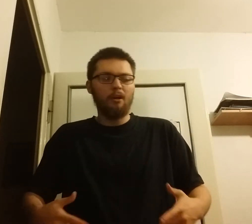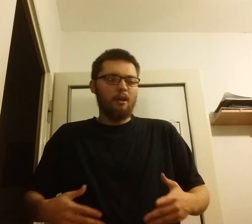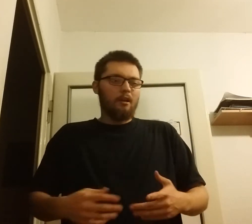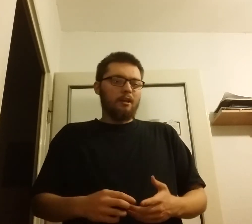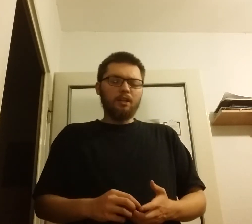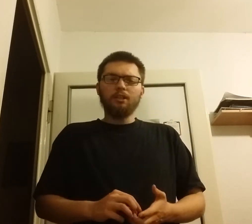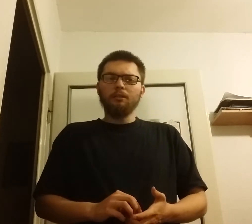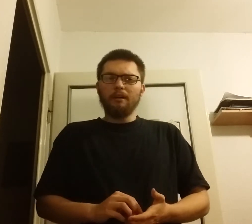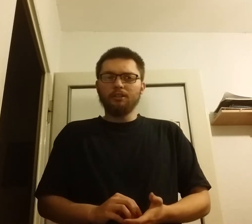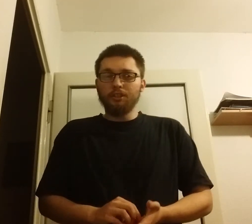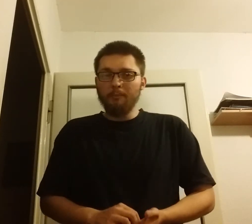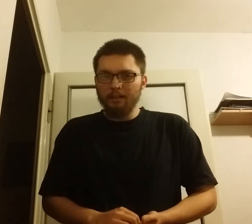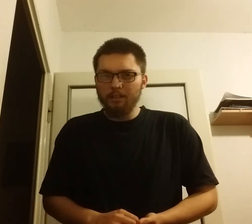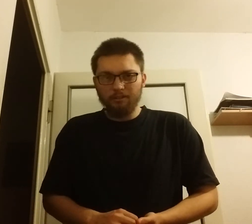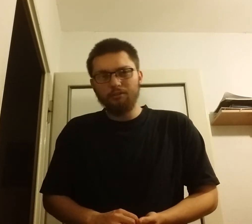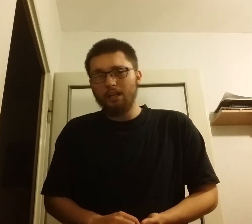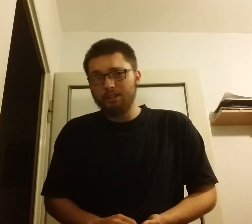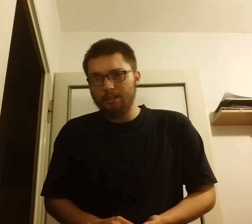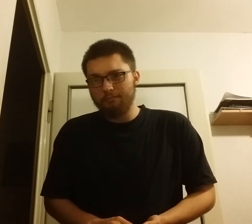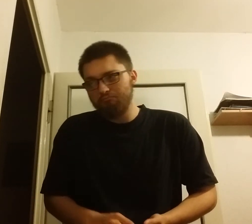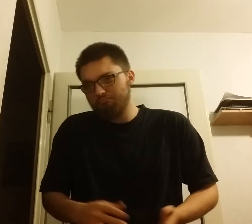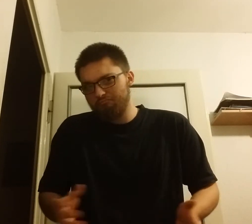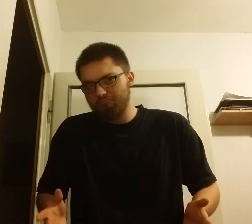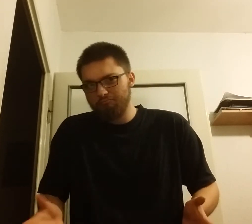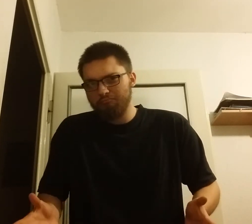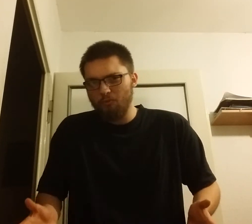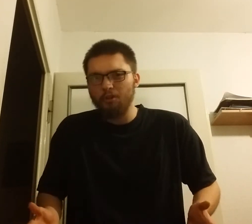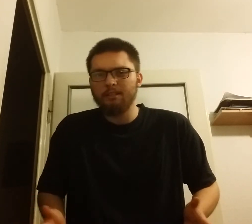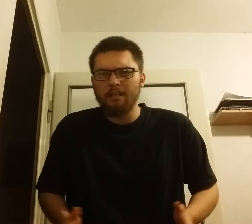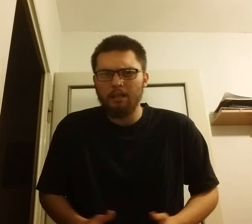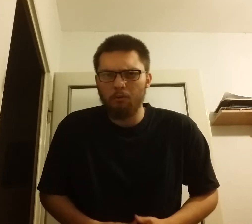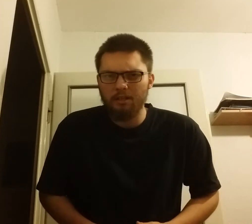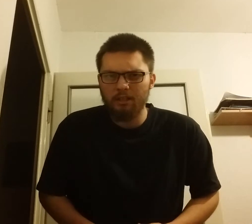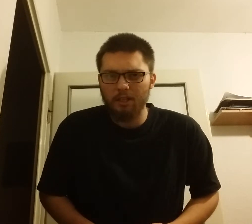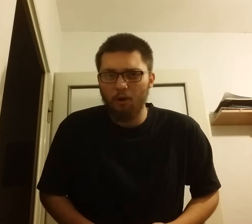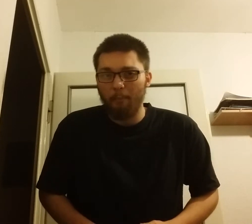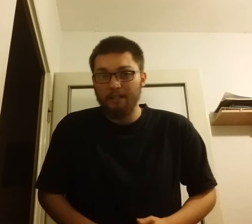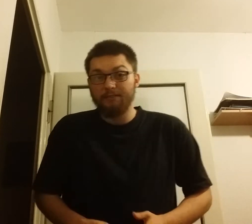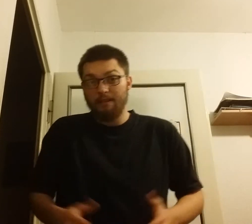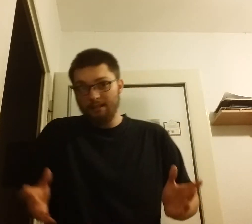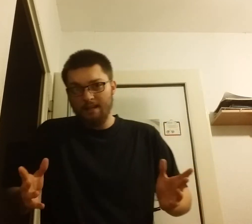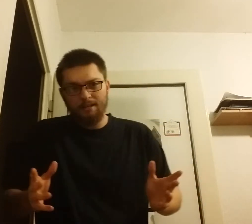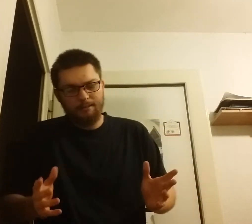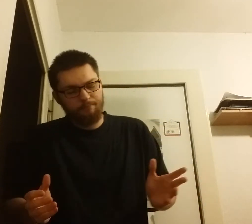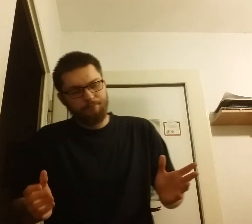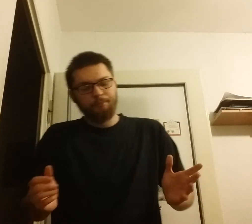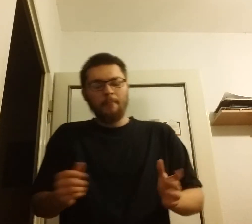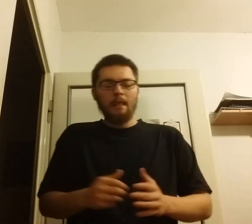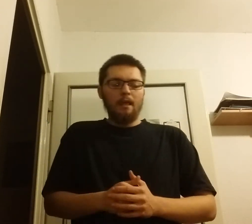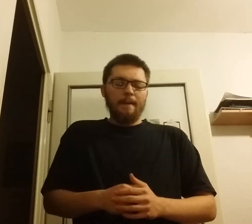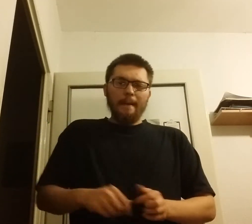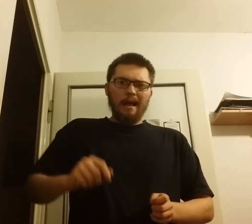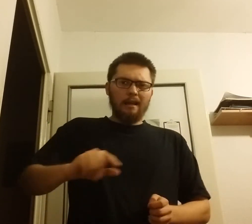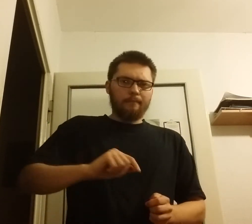jeśli masz gdzieś banki no to raczej no nie zaatakujesz tego państwa ale tak ale